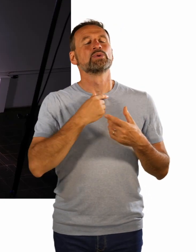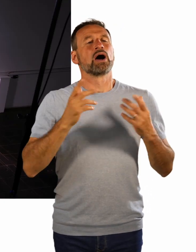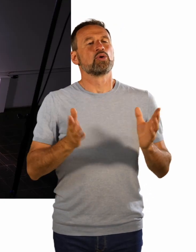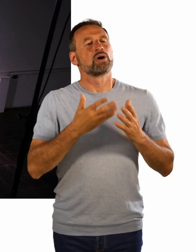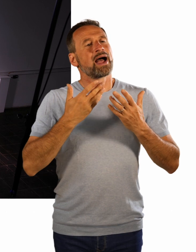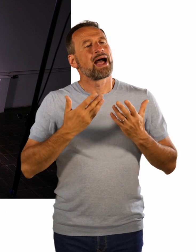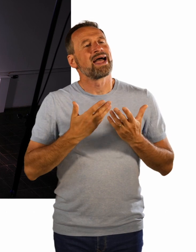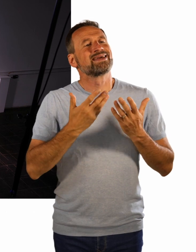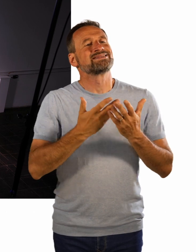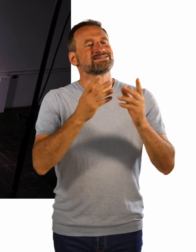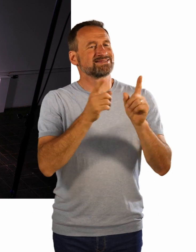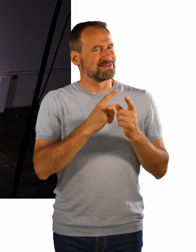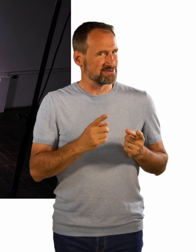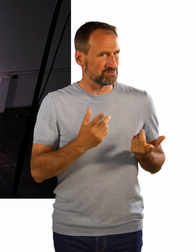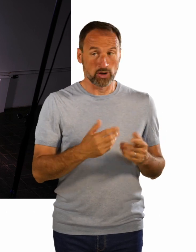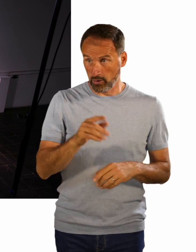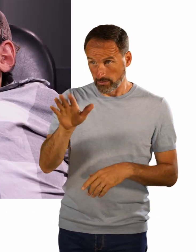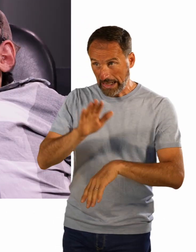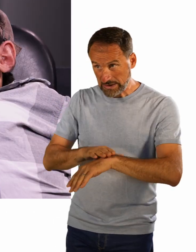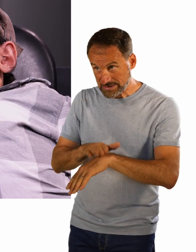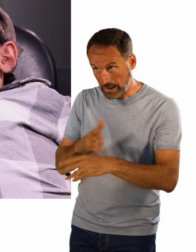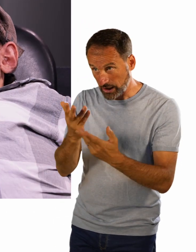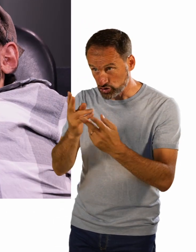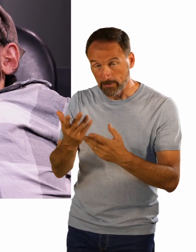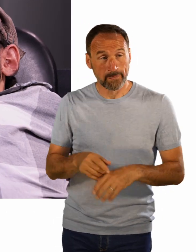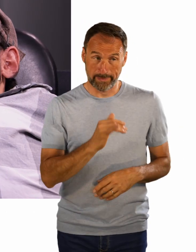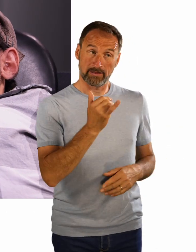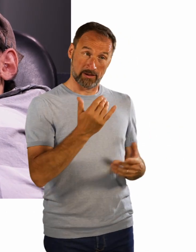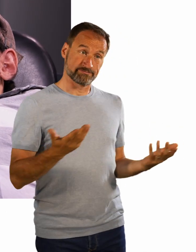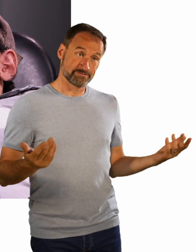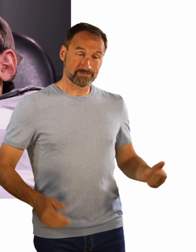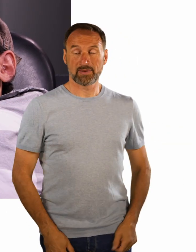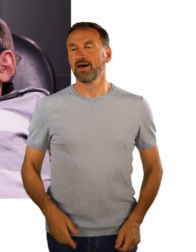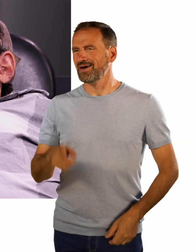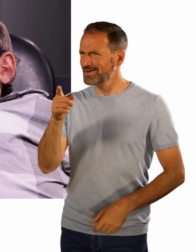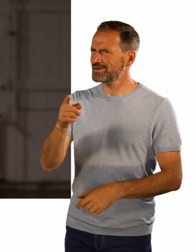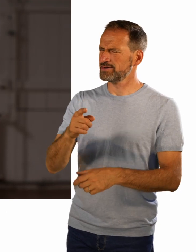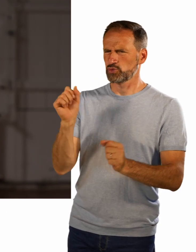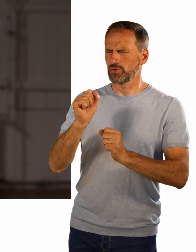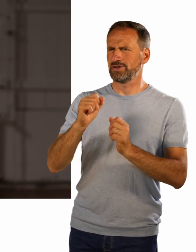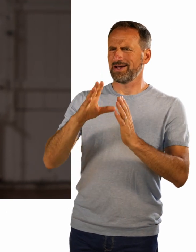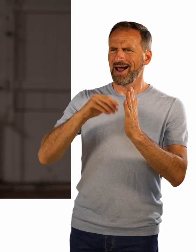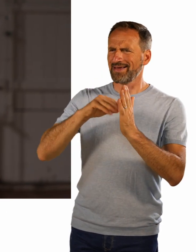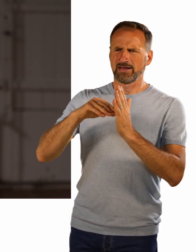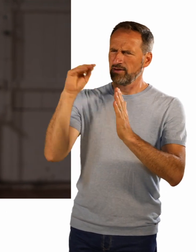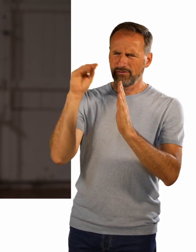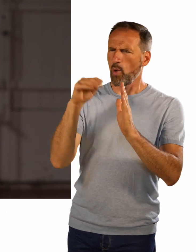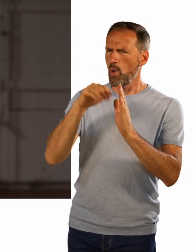aufwenden muss. Das Ganze ist ja ein vollgepackter Kalender. Proben, nochmal Proben, trainieren,